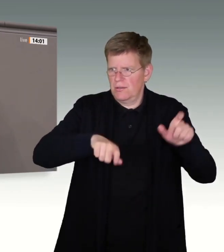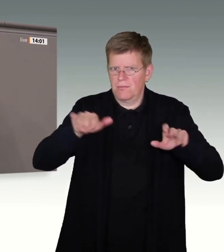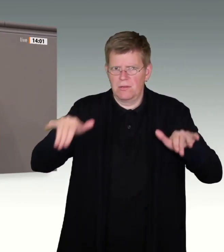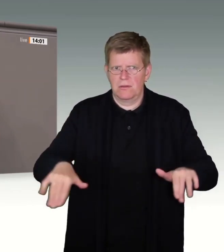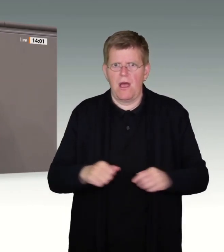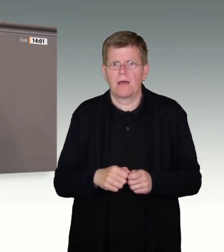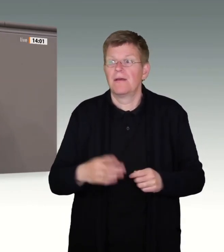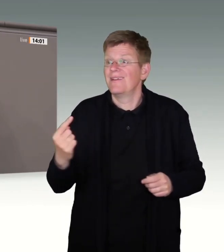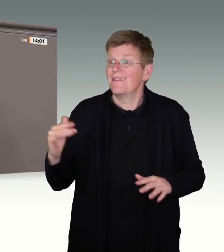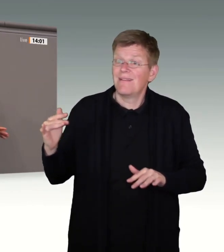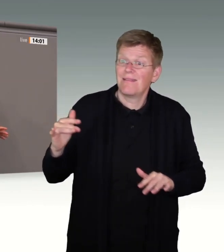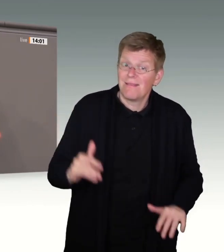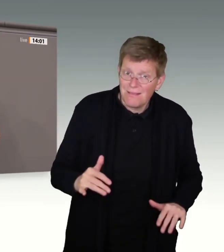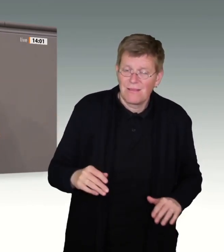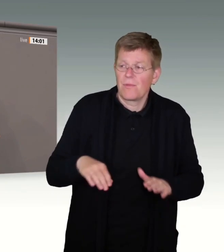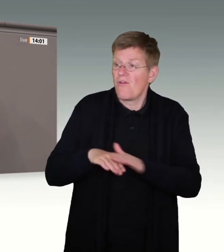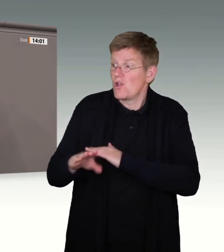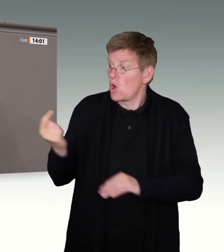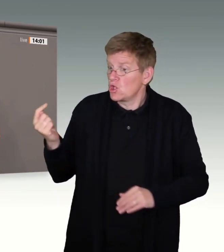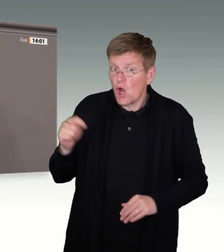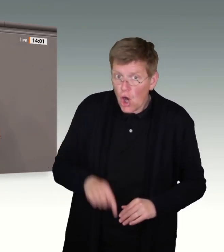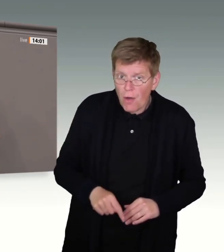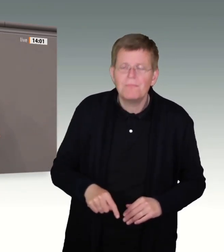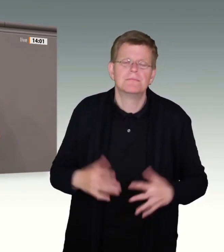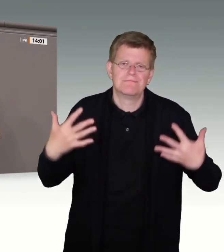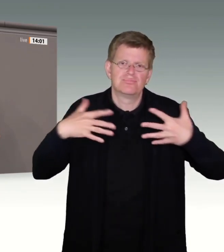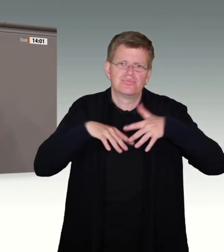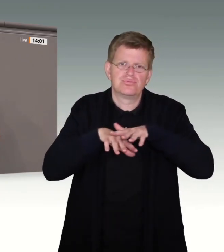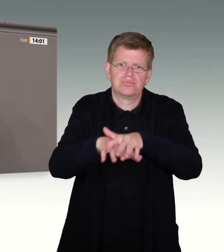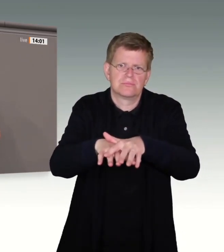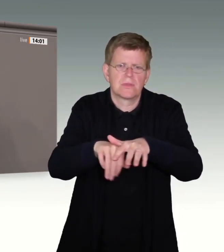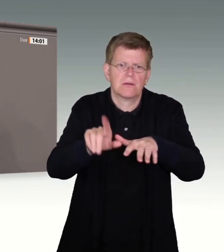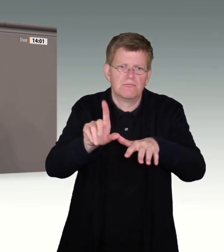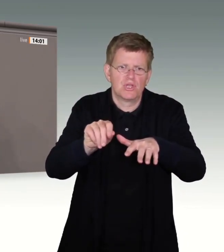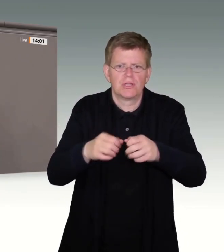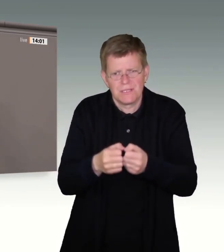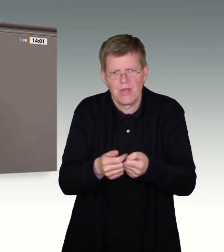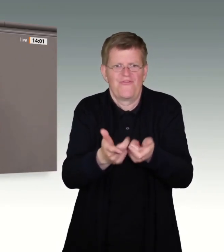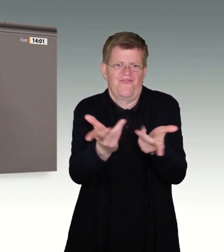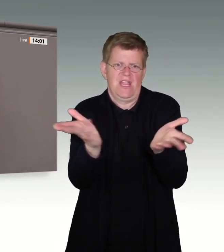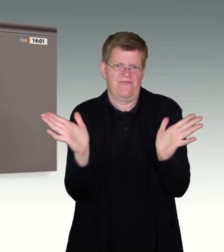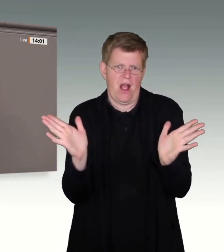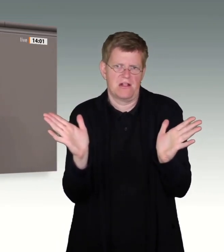Deutschland geworden sind. Deutschland ist ein vielfältiges Land, und das ist auch gut so. Dankeschön.